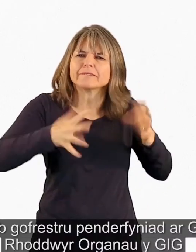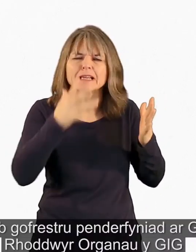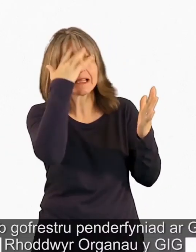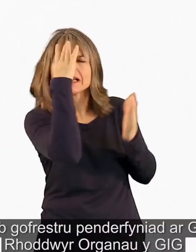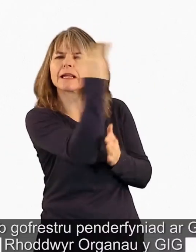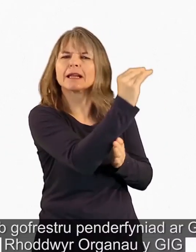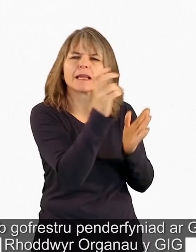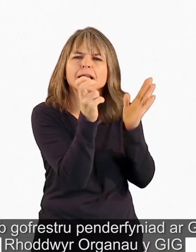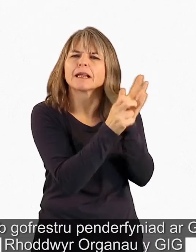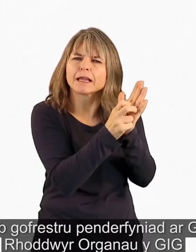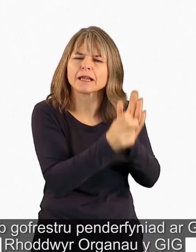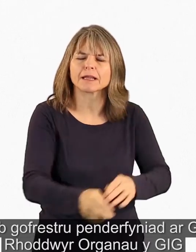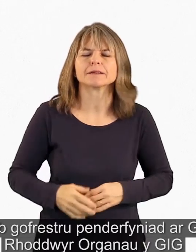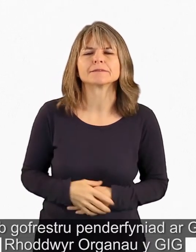y gwasanaeth iechyd genedlaethol.